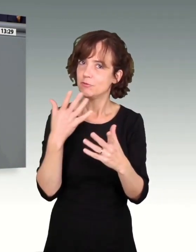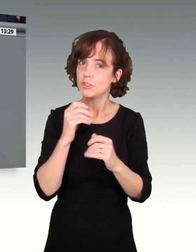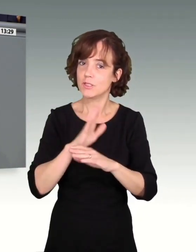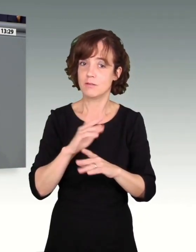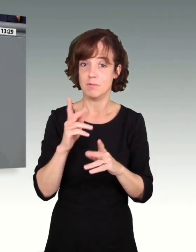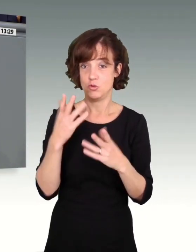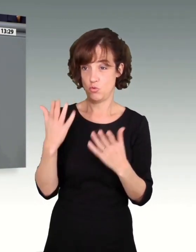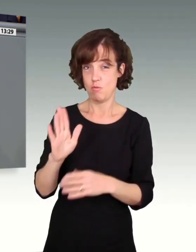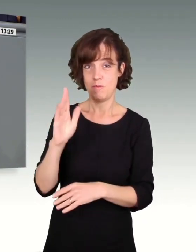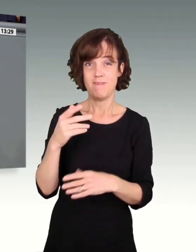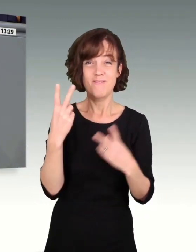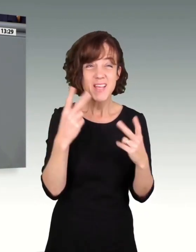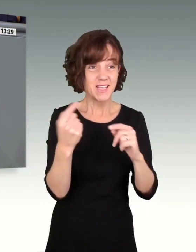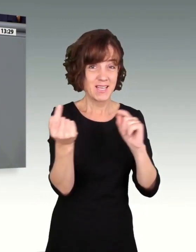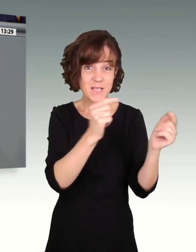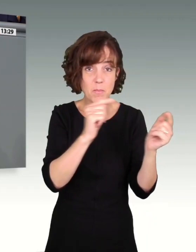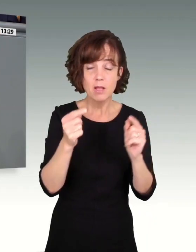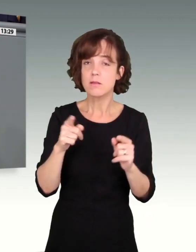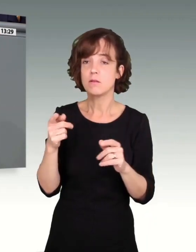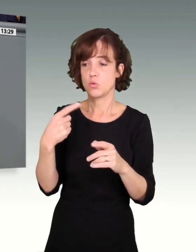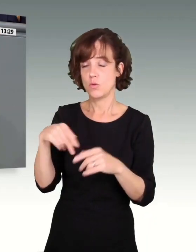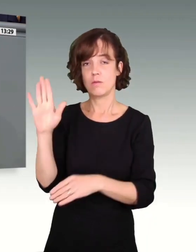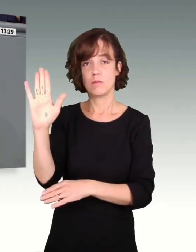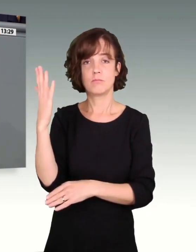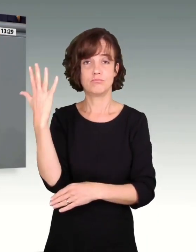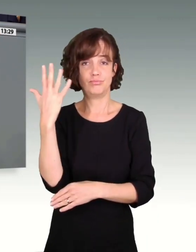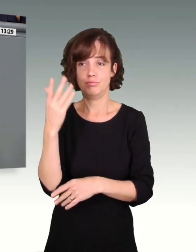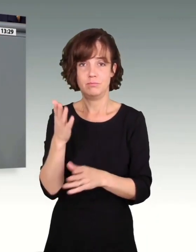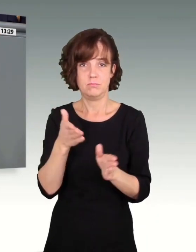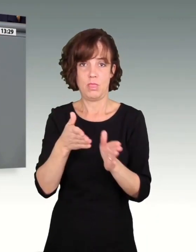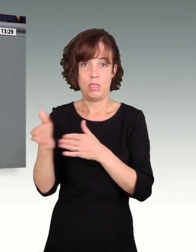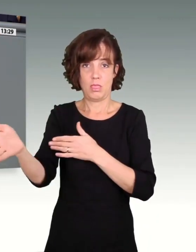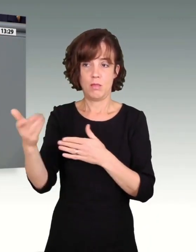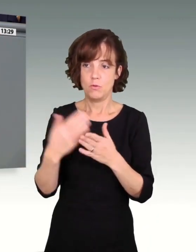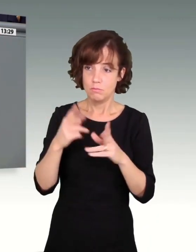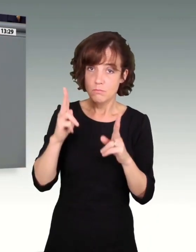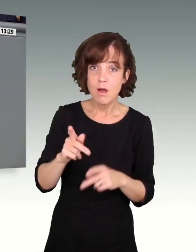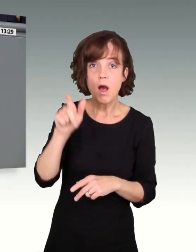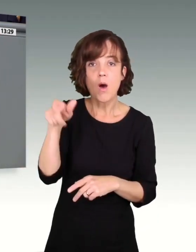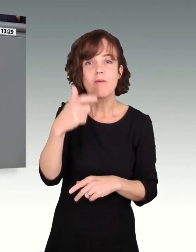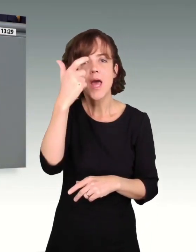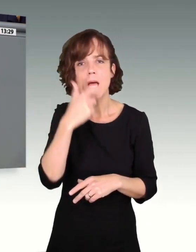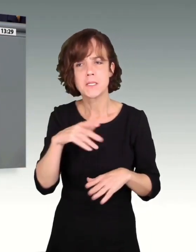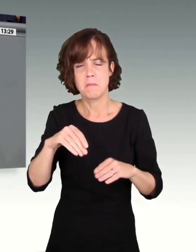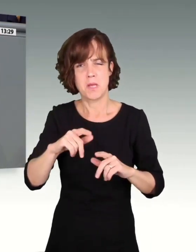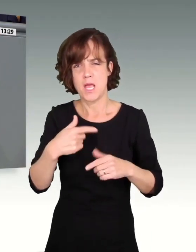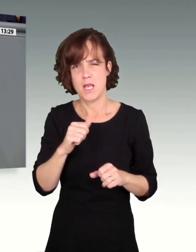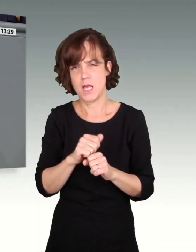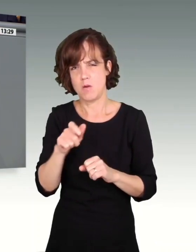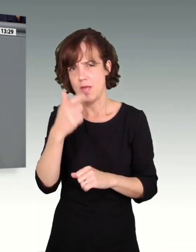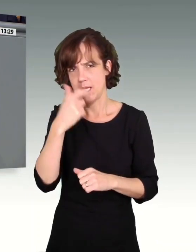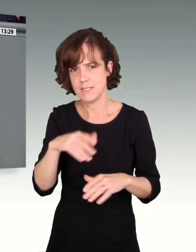eine wichtige Debatte ad absurdum, und ich glaube, das kann Sie eigentlich niemand mehr in diesem Land ernst nehmen. Herr Öllers,